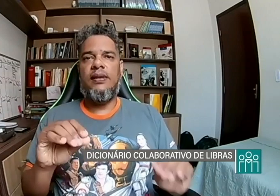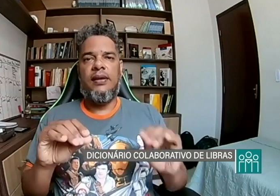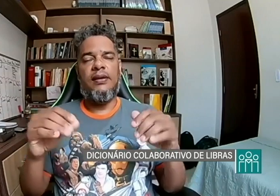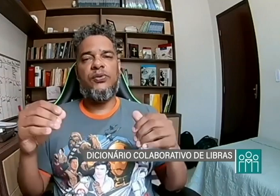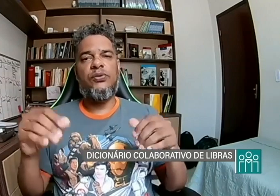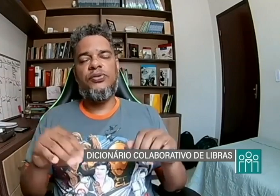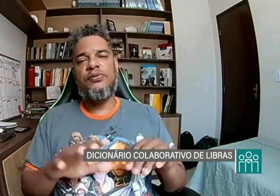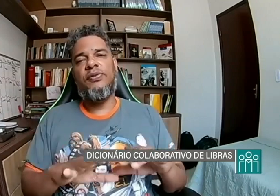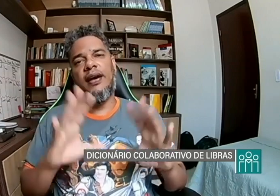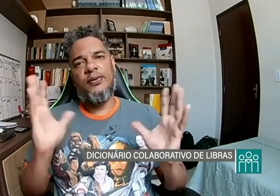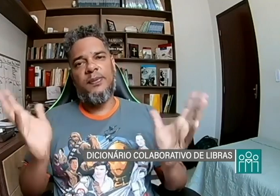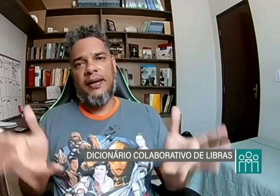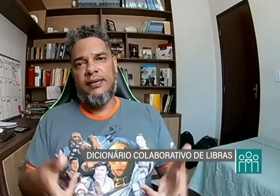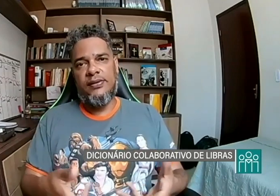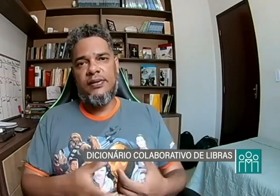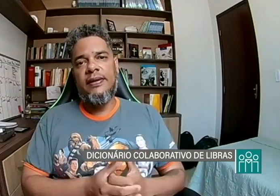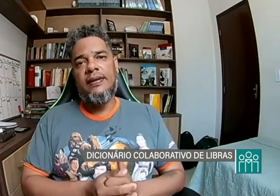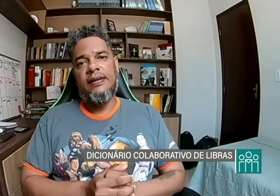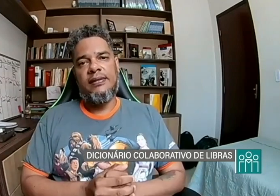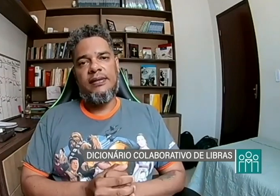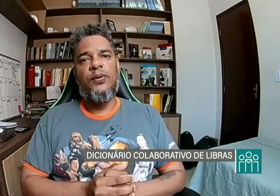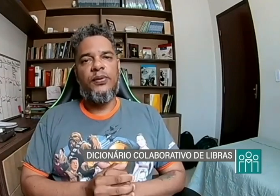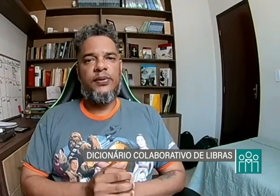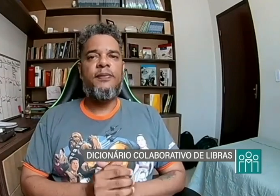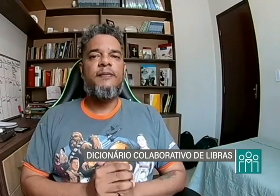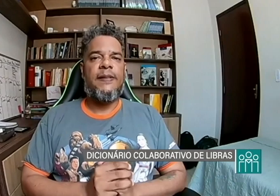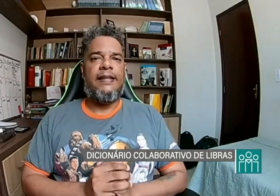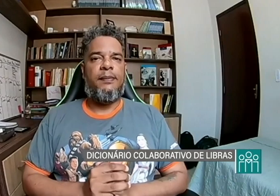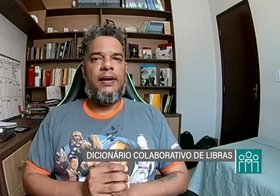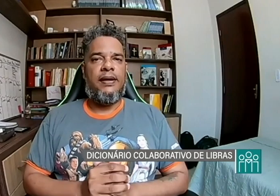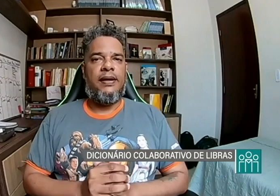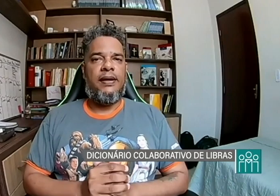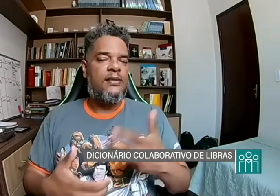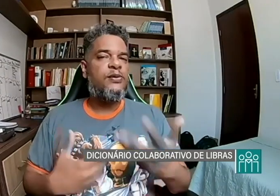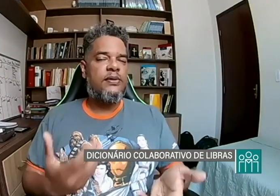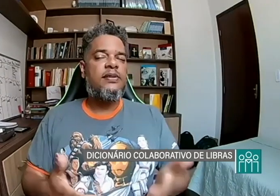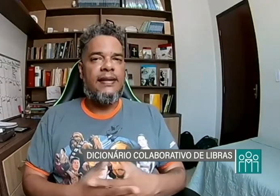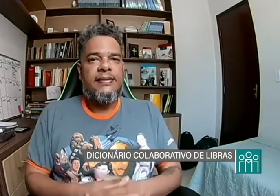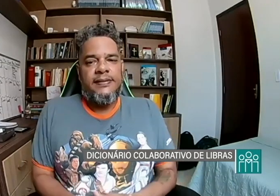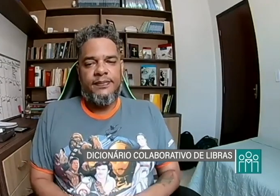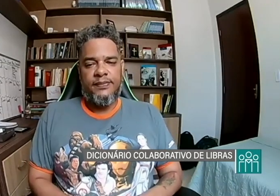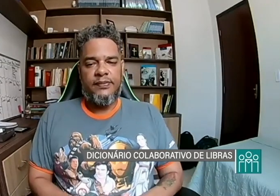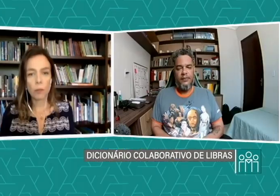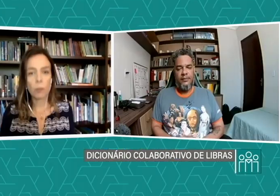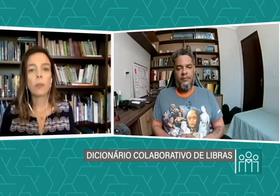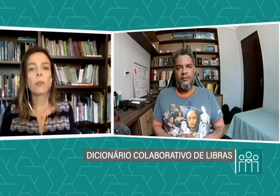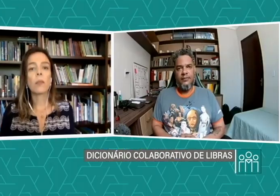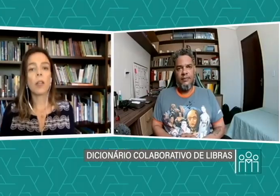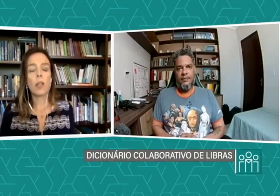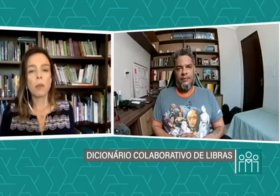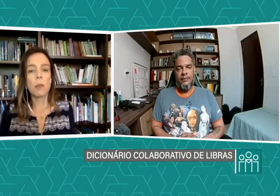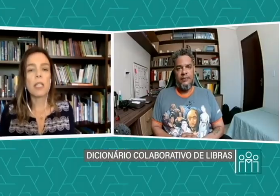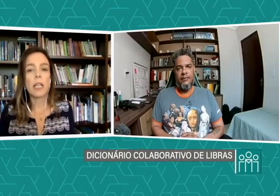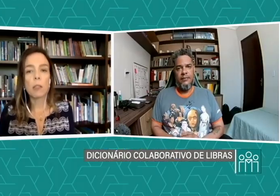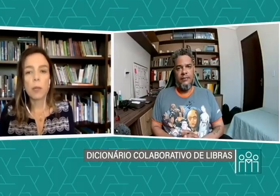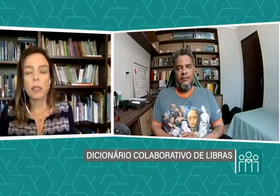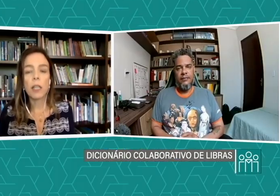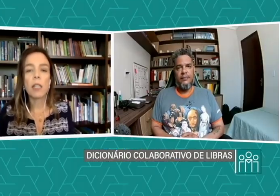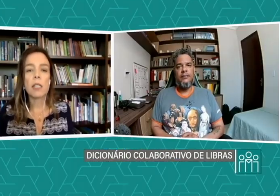surdos de vários países se encontram, né? Para debater as suas ideias. Mas aí também tem que ser